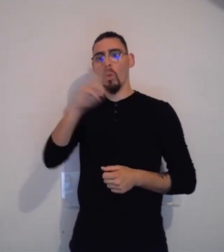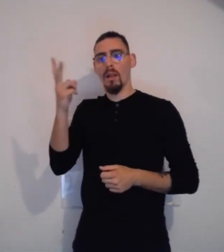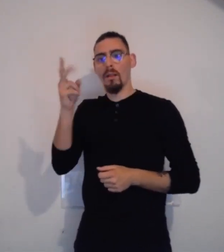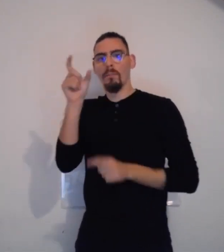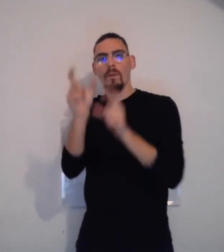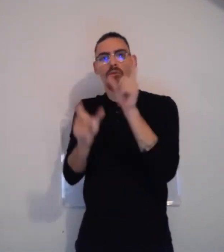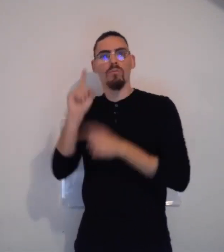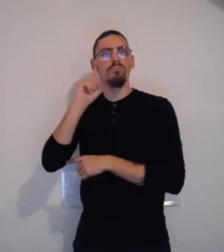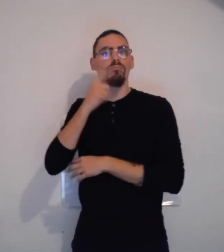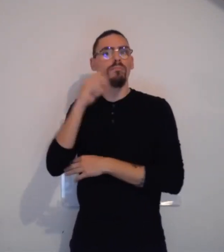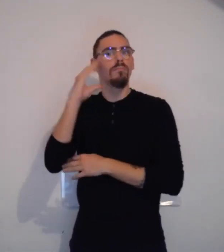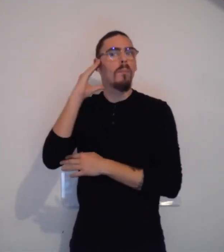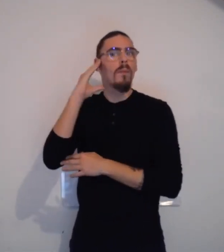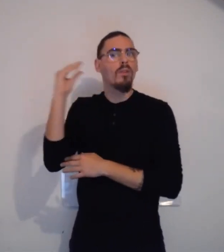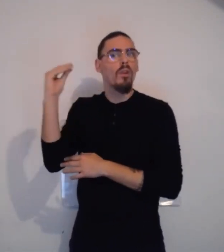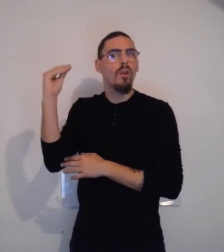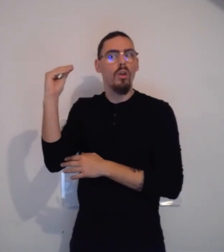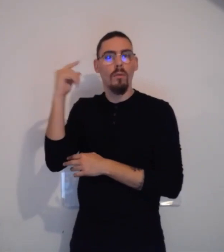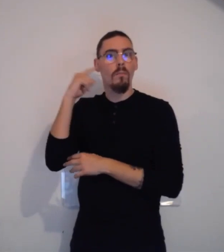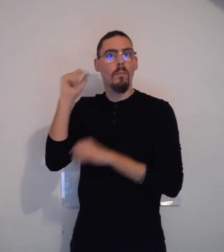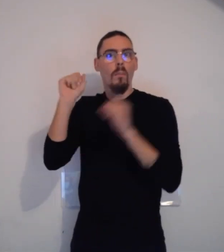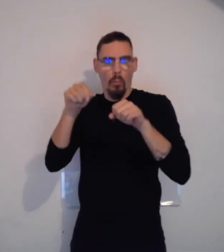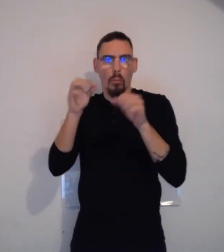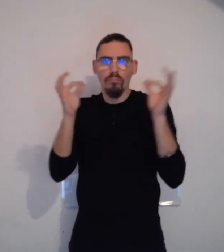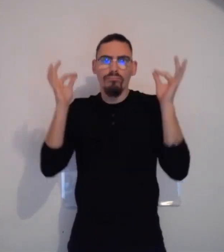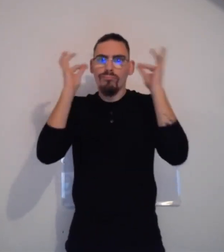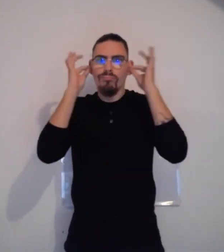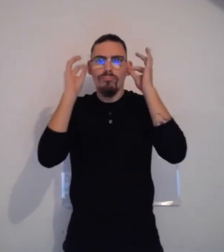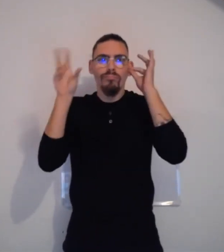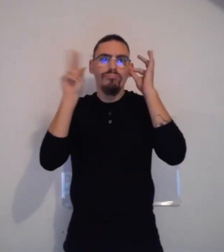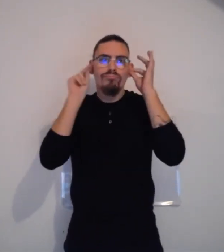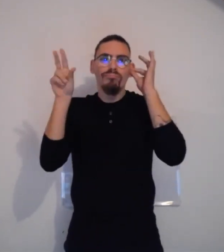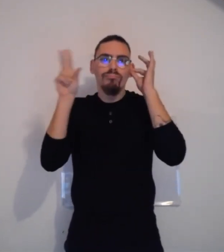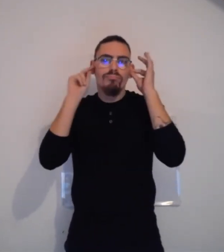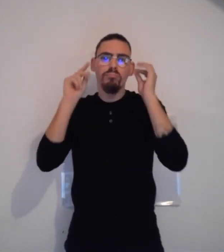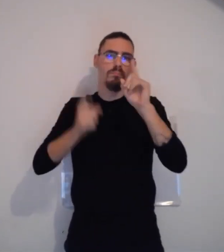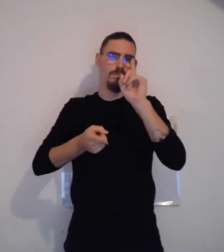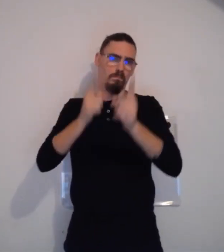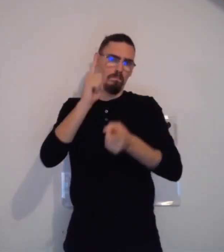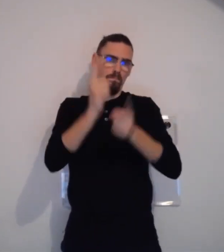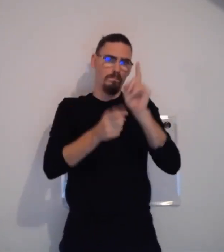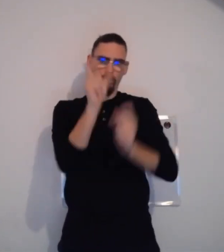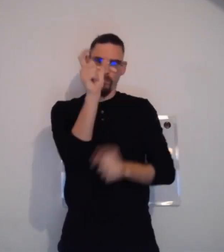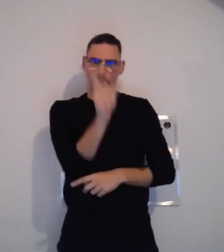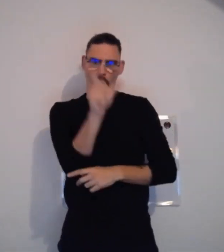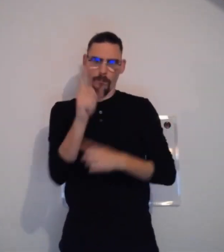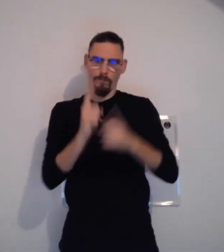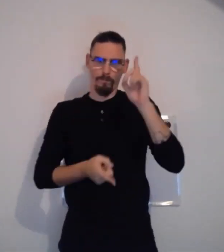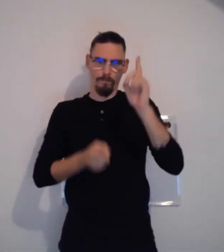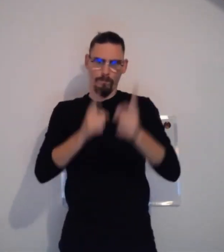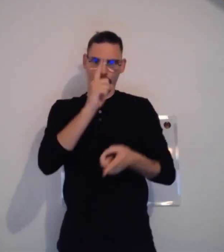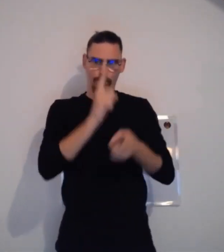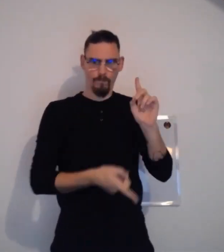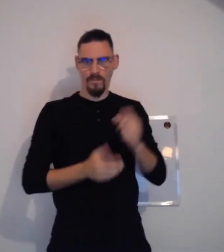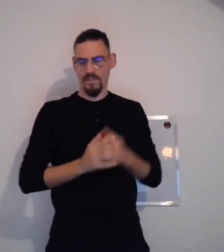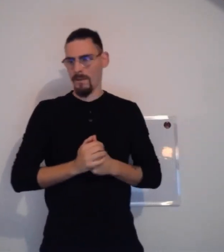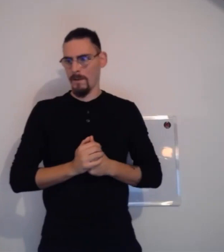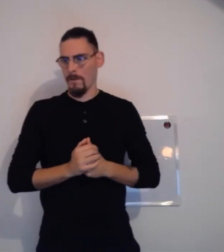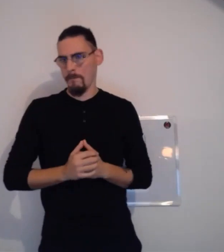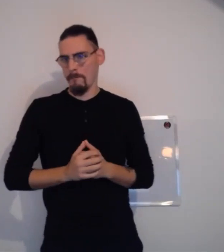Bon, bien sûr, il n pas que ce modèle. Il y a des personnes sourdes et malentendantes qui peuvent également utiliser des écouteurs, mais cela vraiment